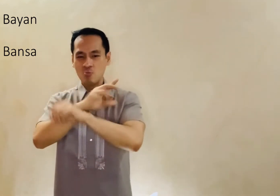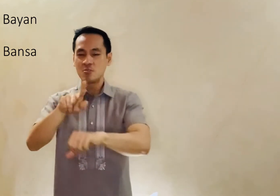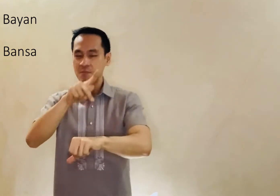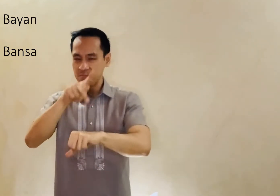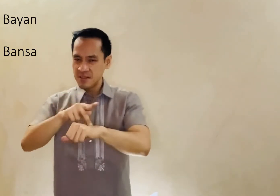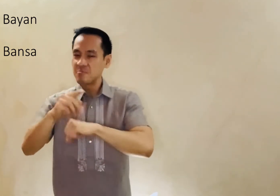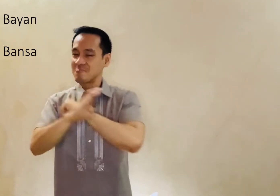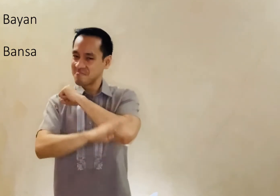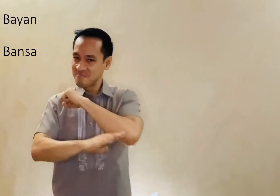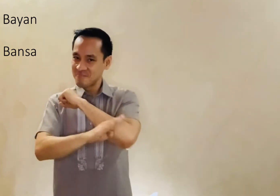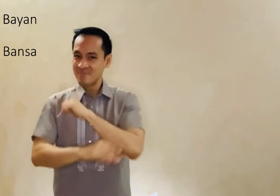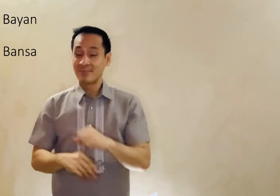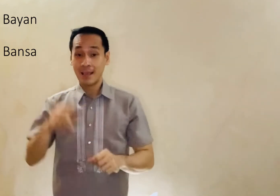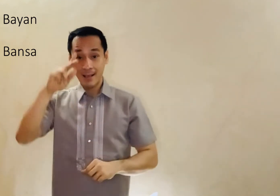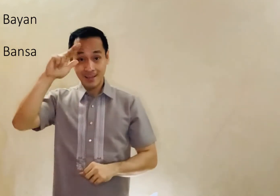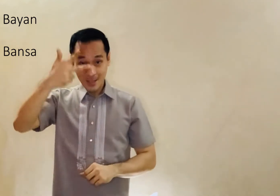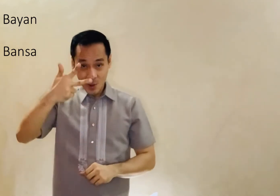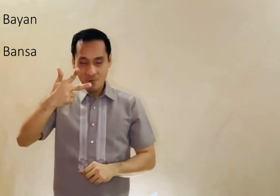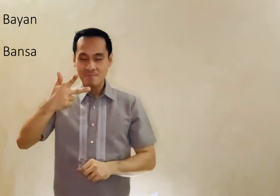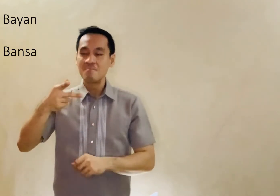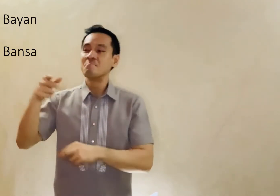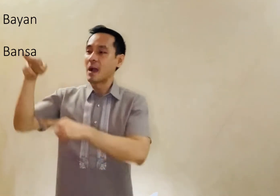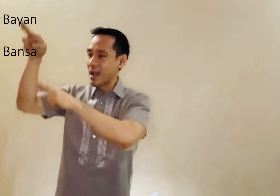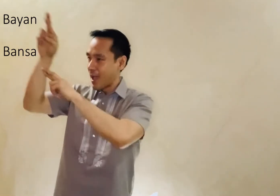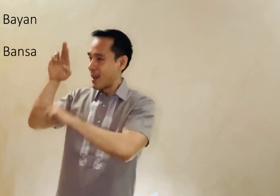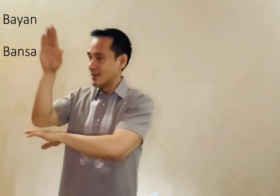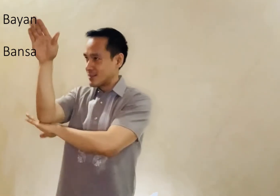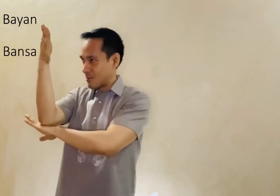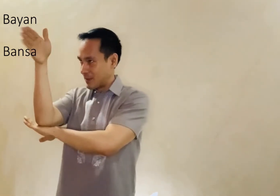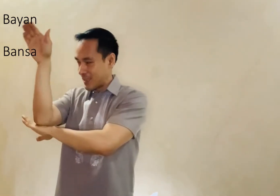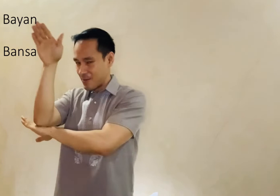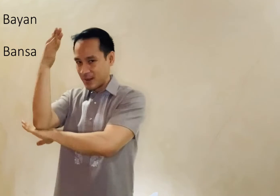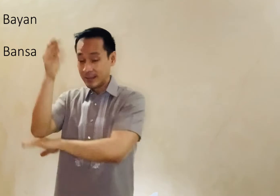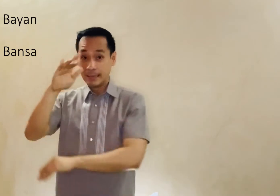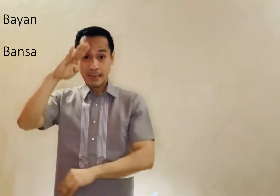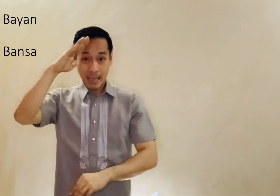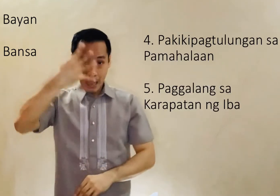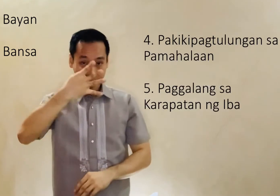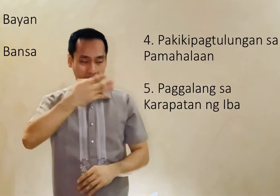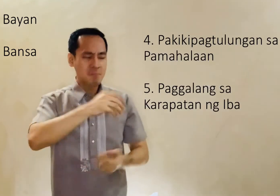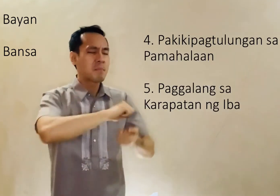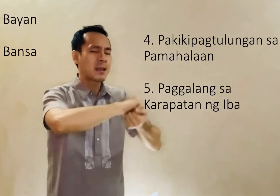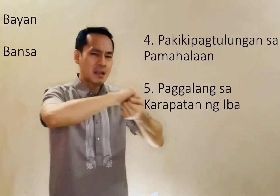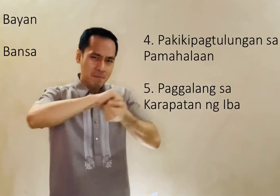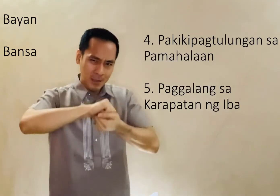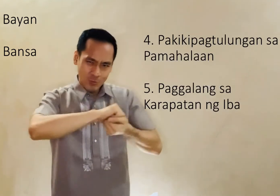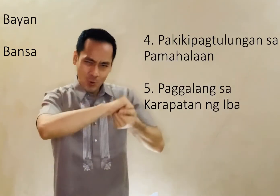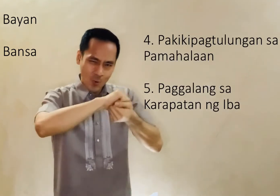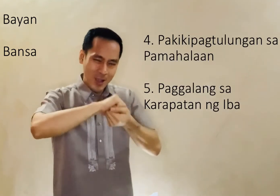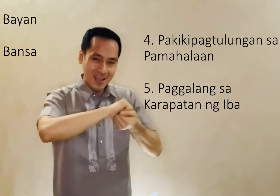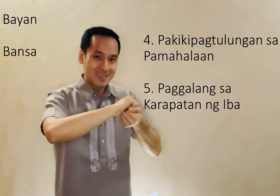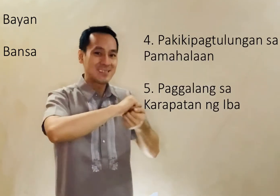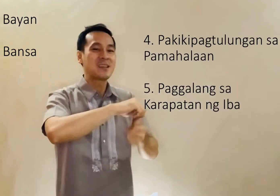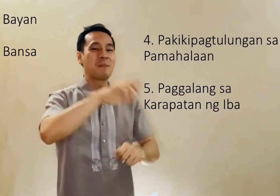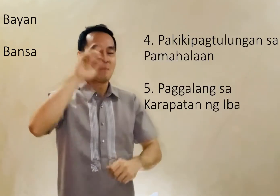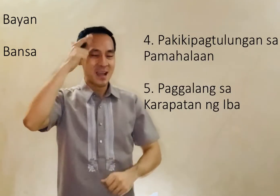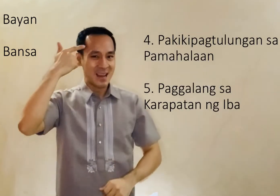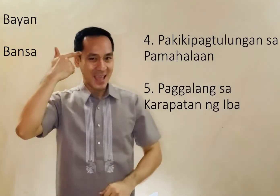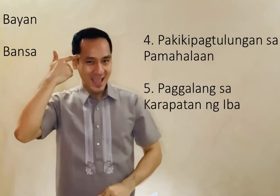bansa Ikatlo, paggalang sa watawat Ikaapat, pakikipagtulungan sa pamahalaan